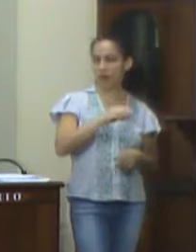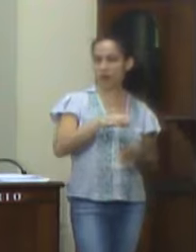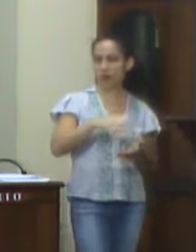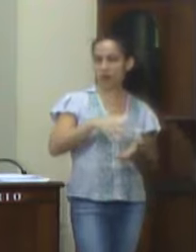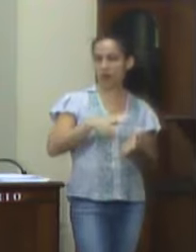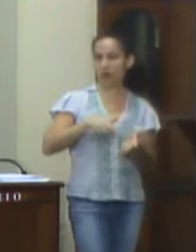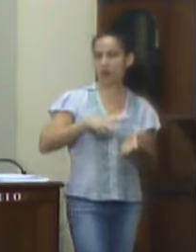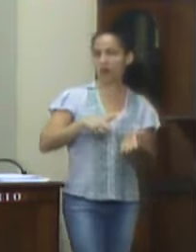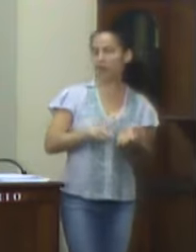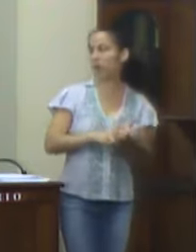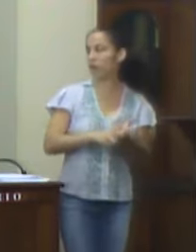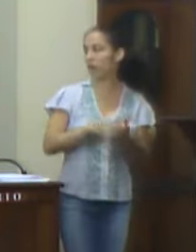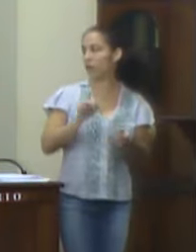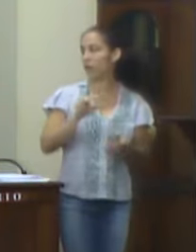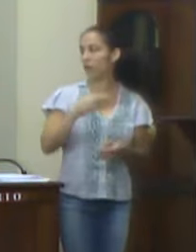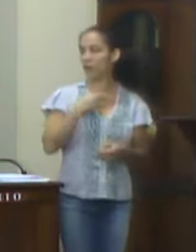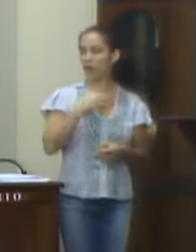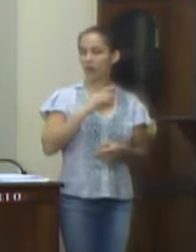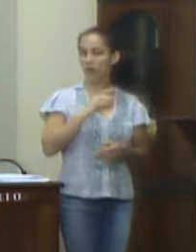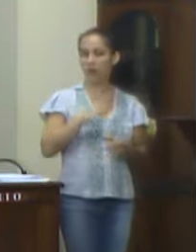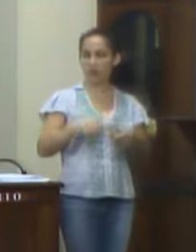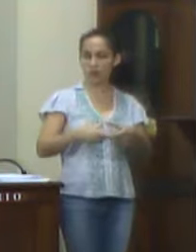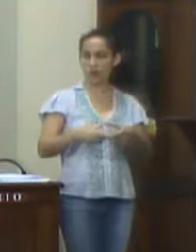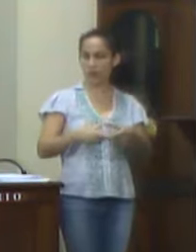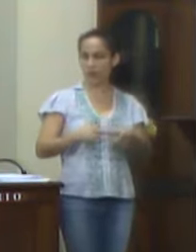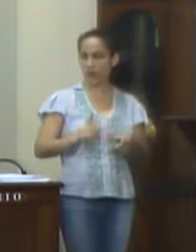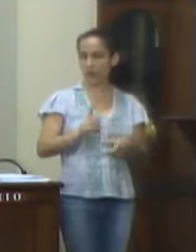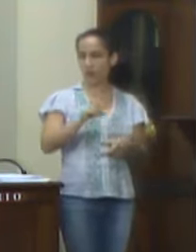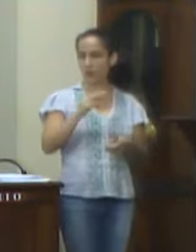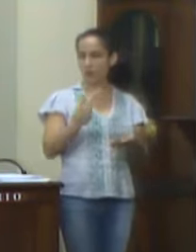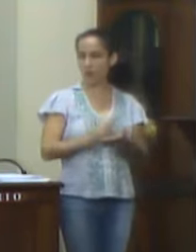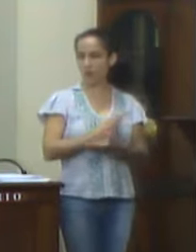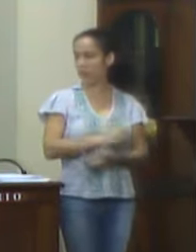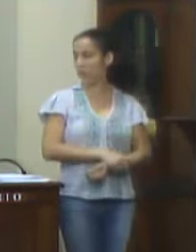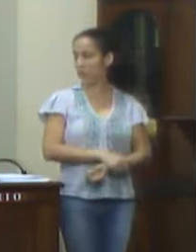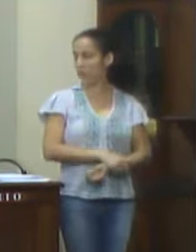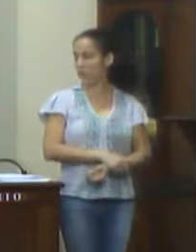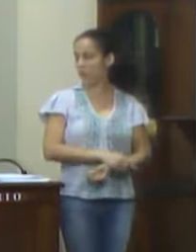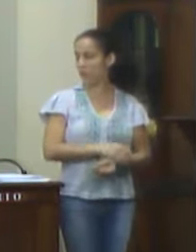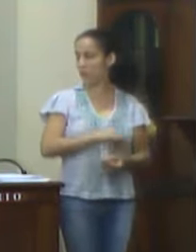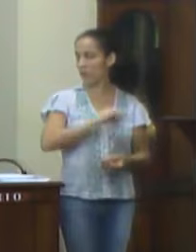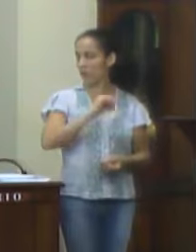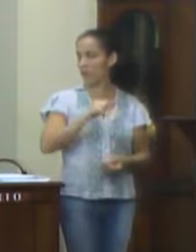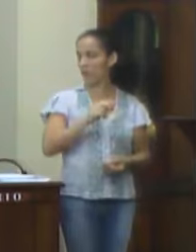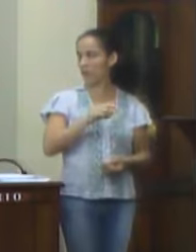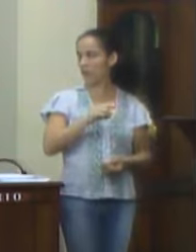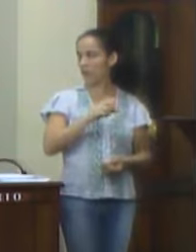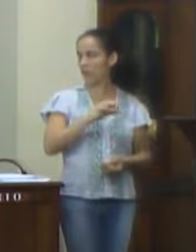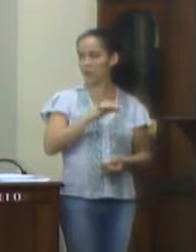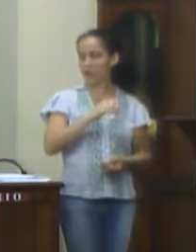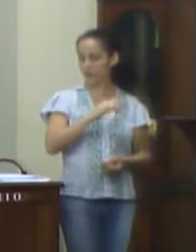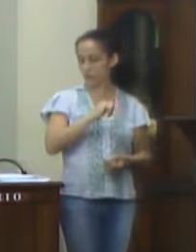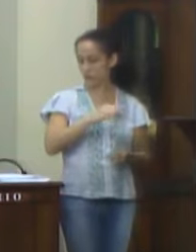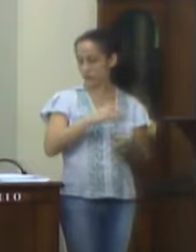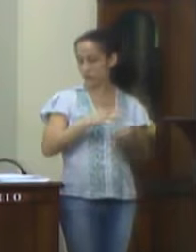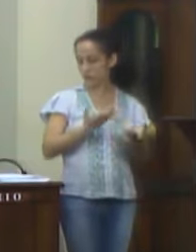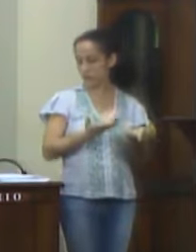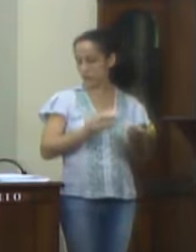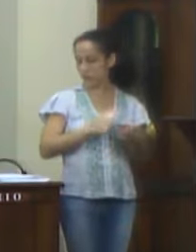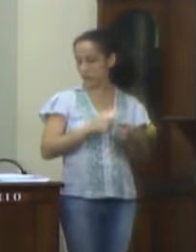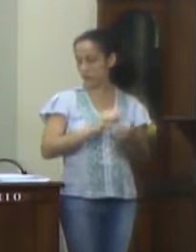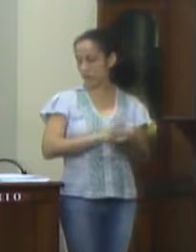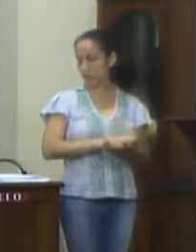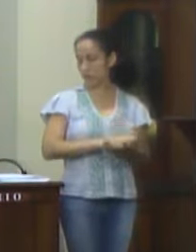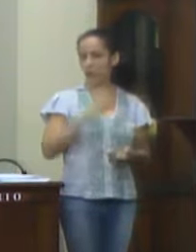imagem em mídia digital, como vem acontecendo. Justificativa. Justifica-se o presente requerimento como uma